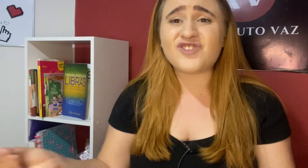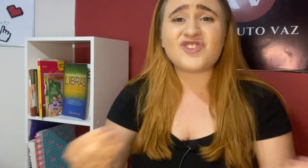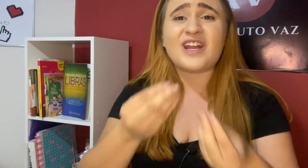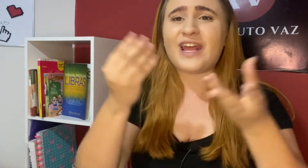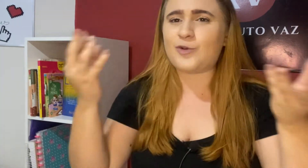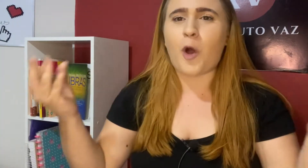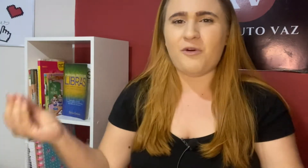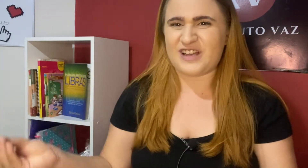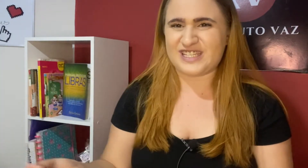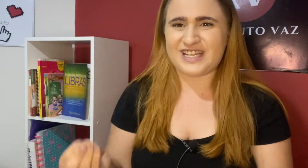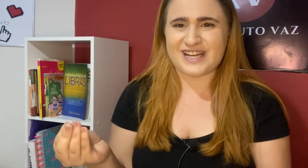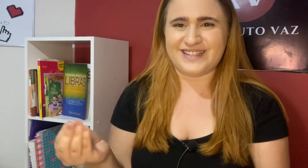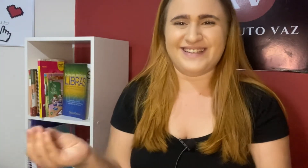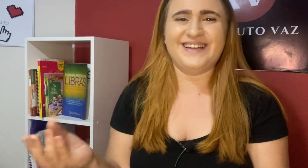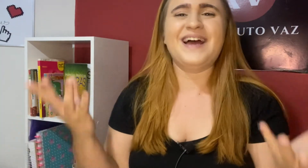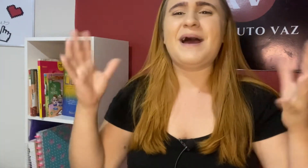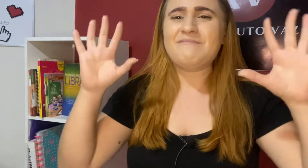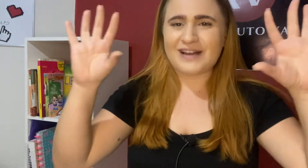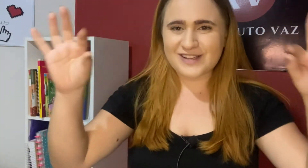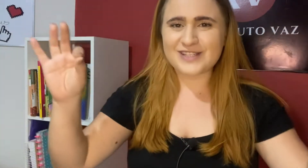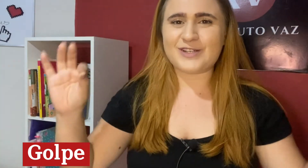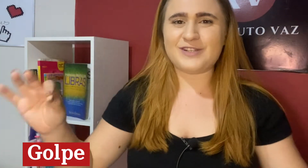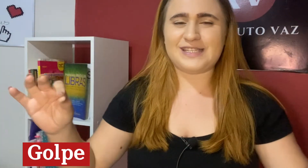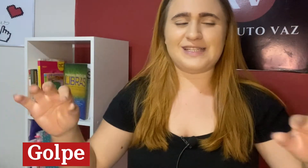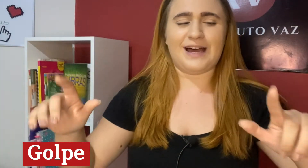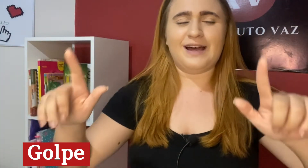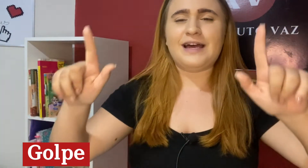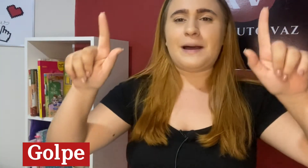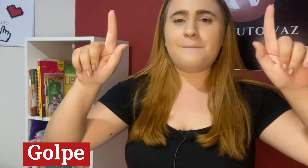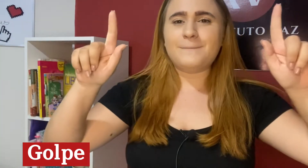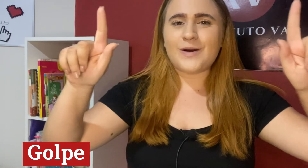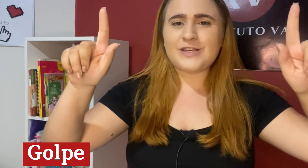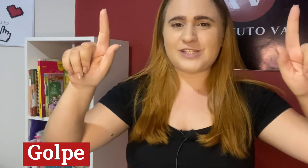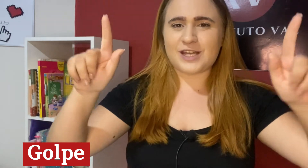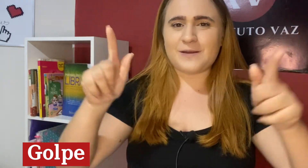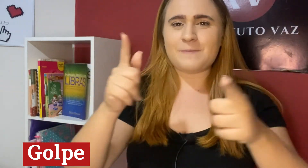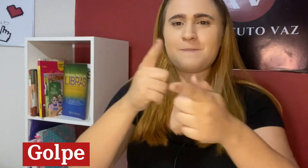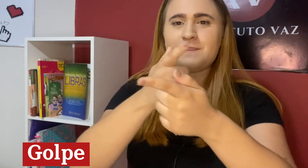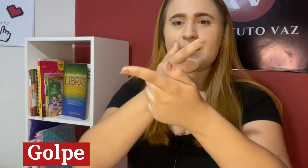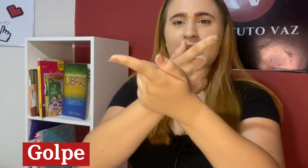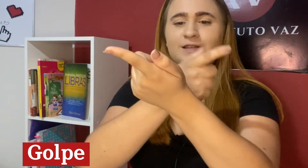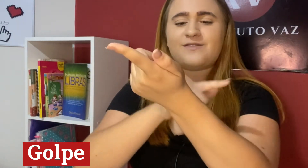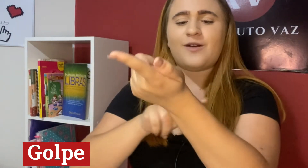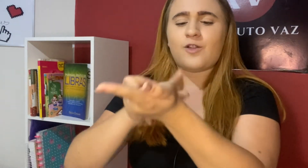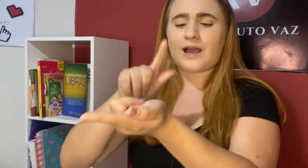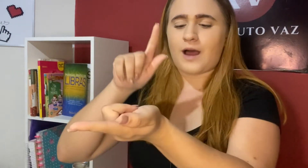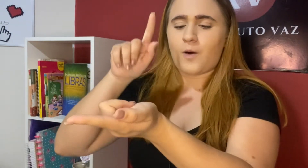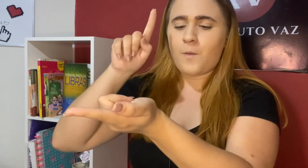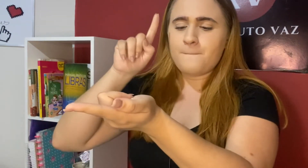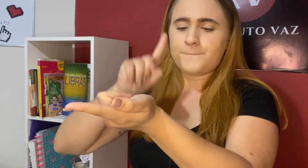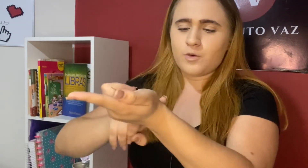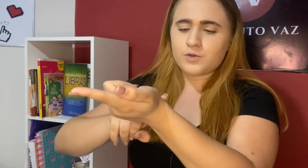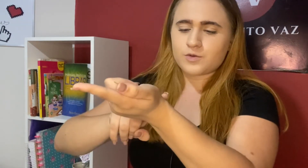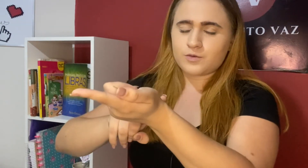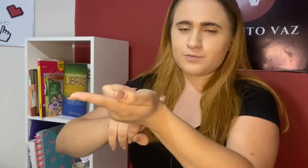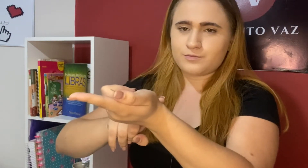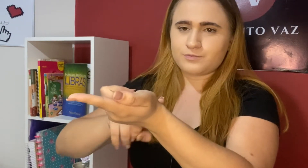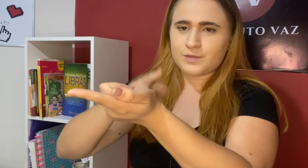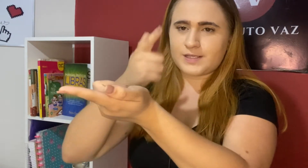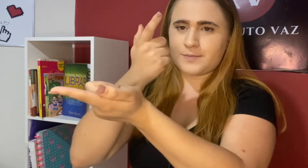direito como fazia. Mas olha só o eu vou te ensinar. Mão em G, você vai colocar um pulso em cima